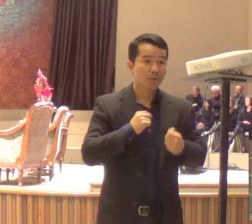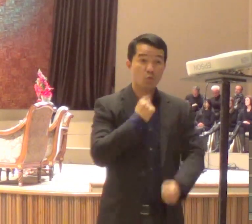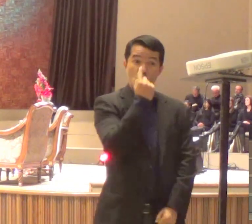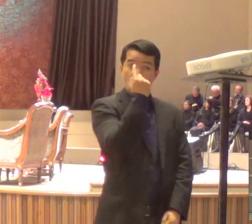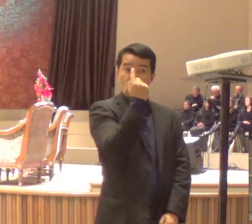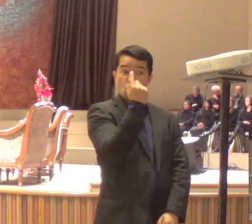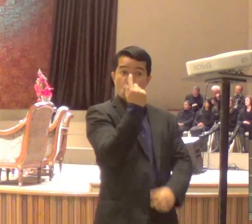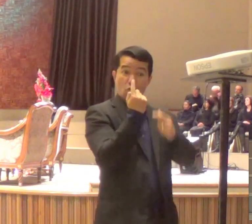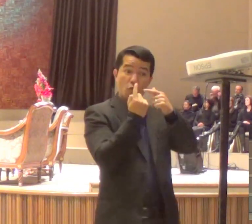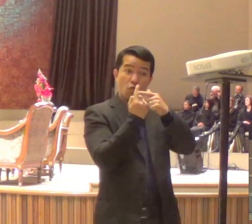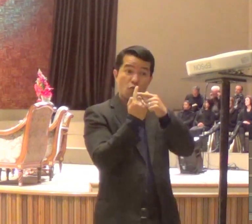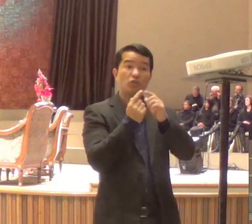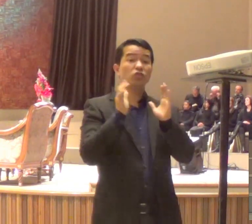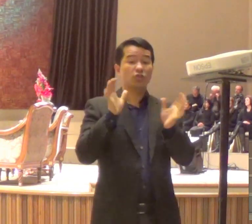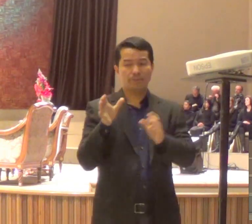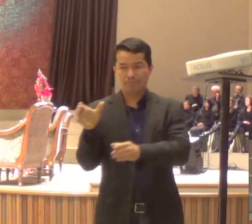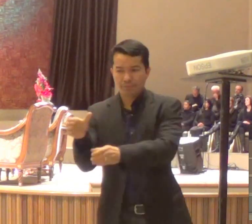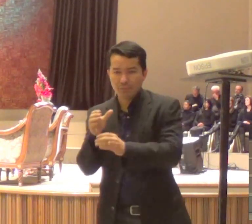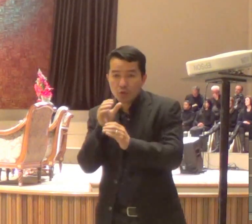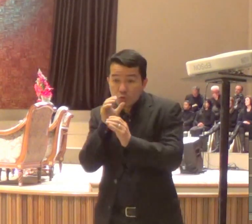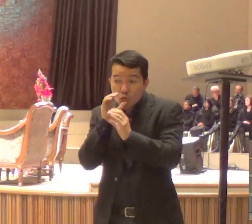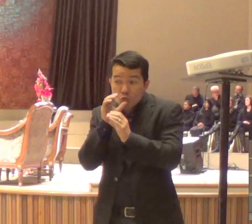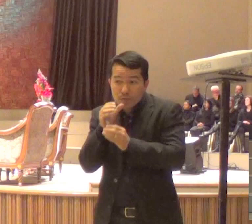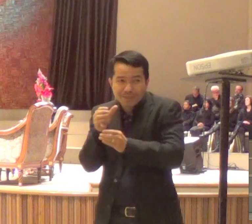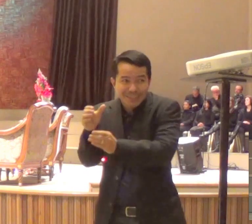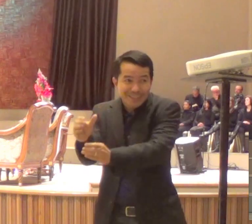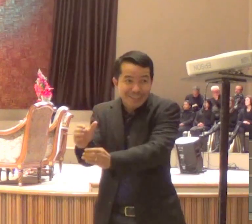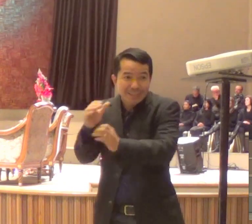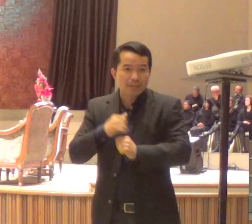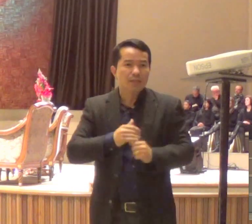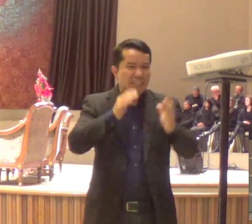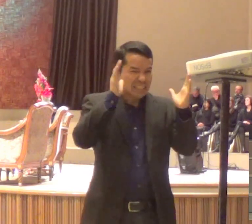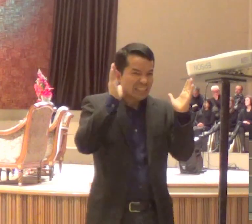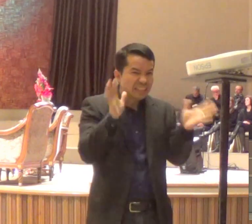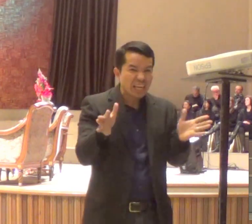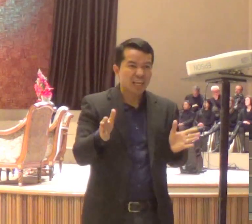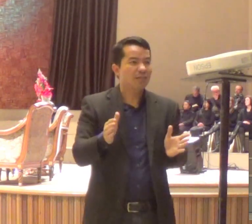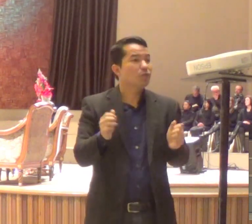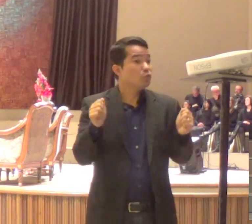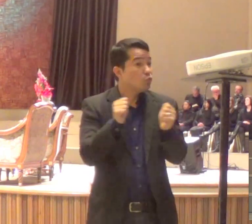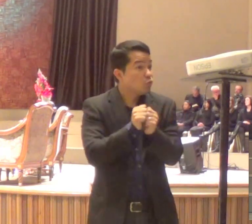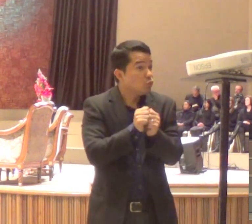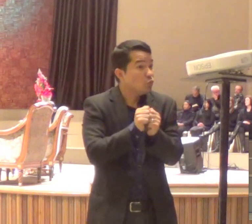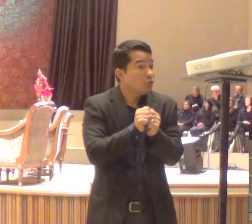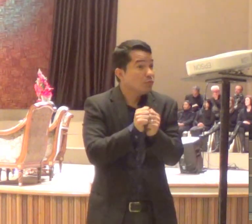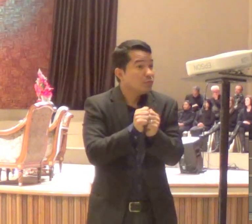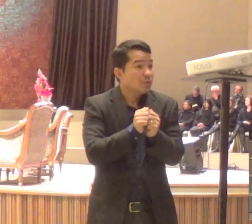bebendo desse cálice junto comigo. Que está comendo aqui comigo. E